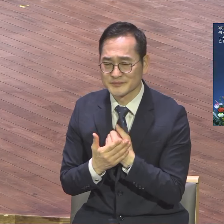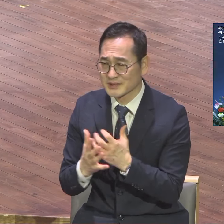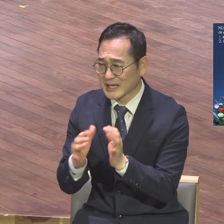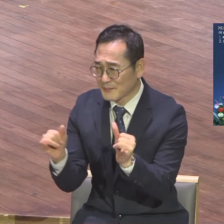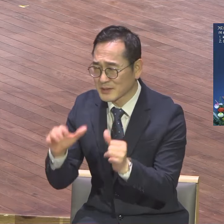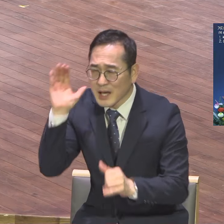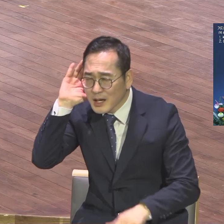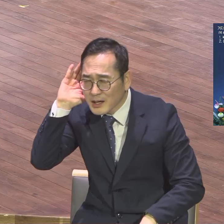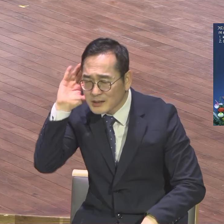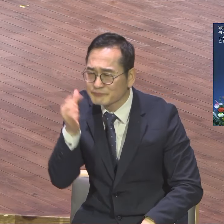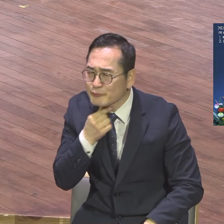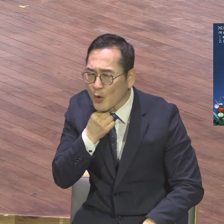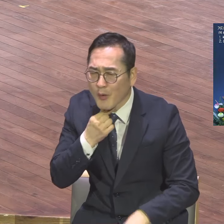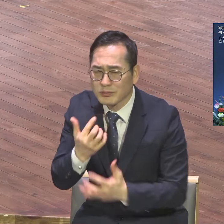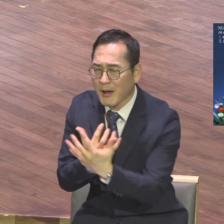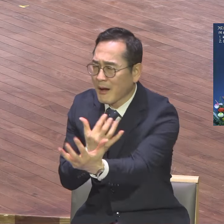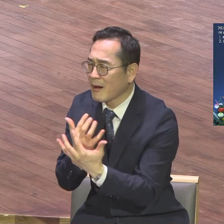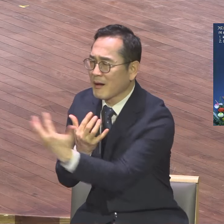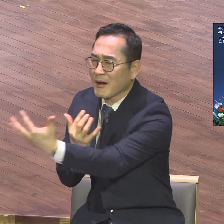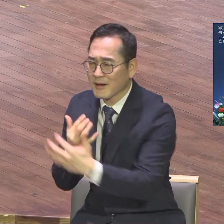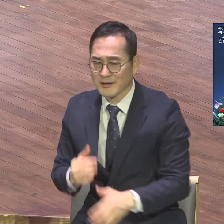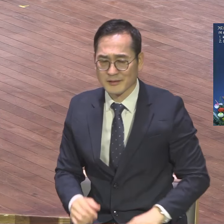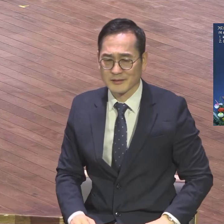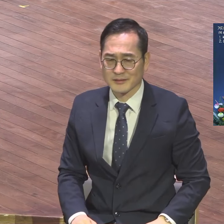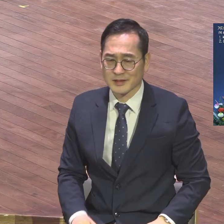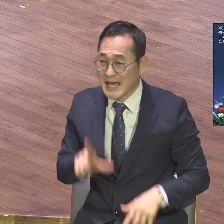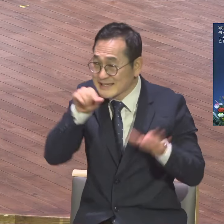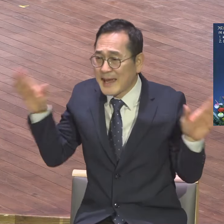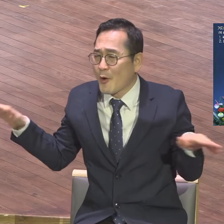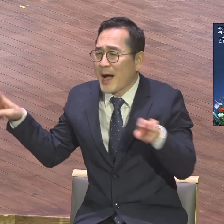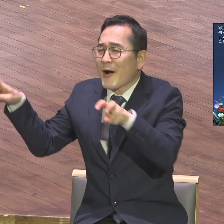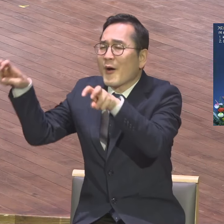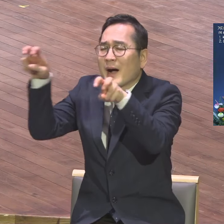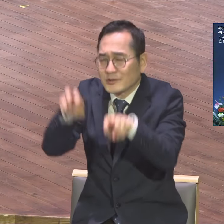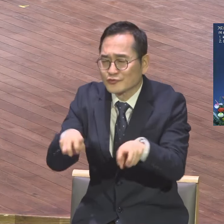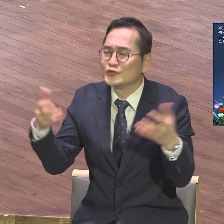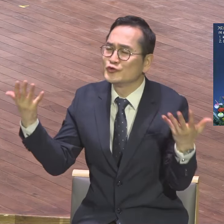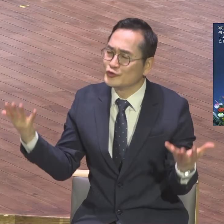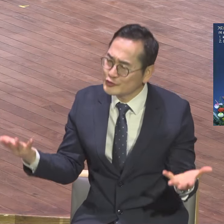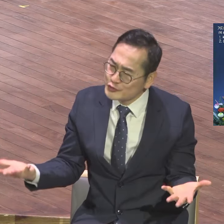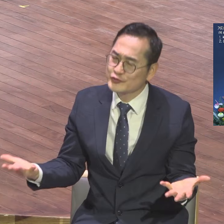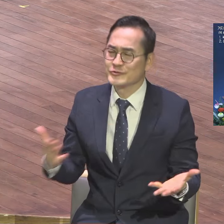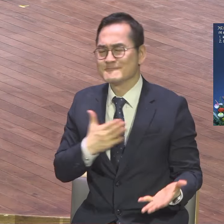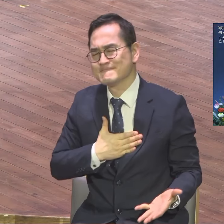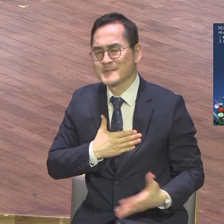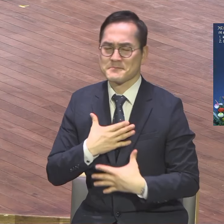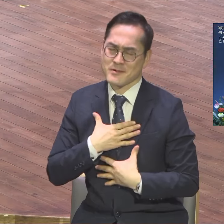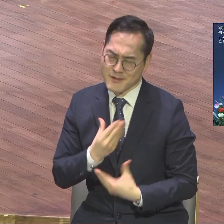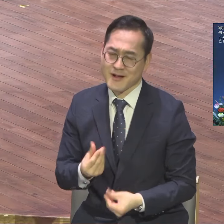깃떠은 거예요 새들이 깃떠은 거예요 몰려오는 겁니다